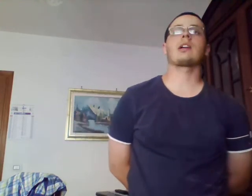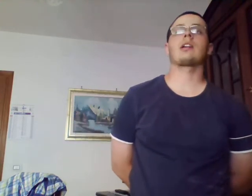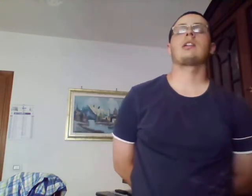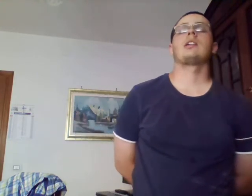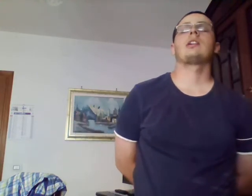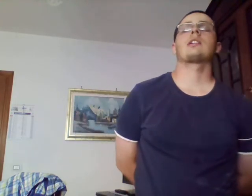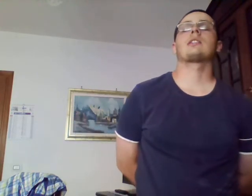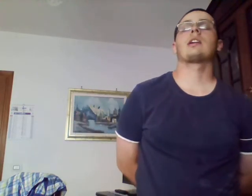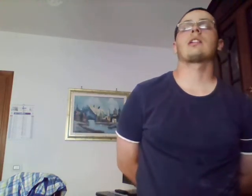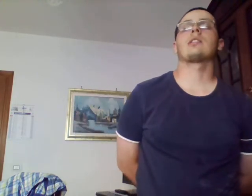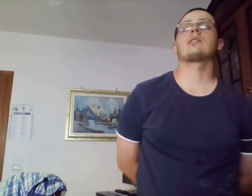del